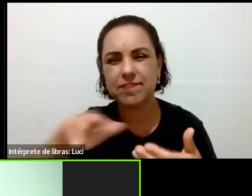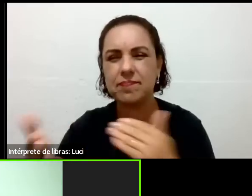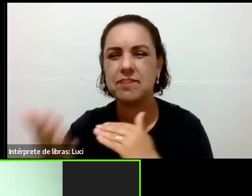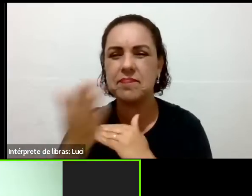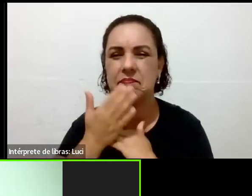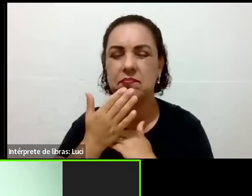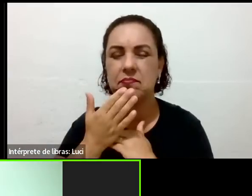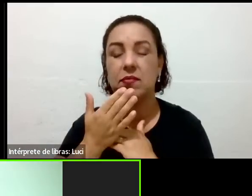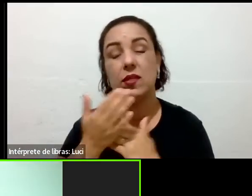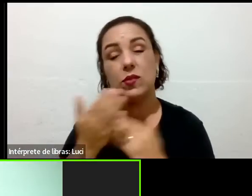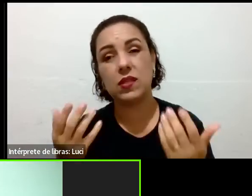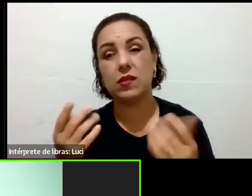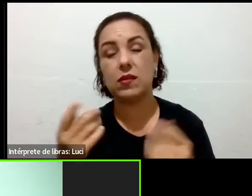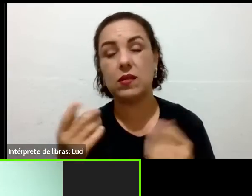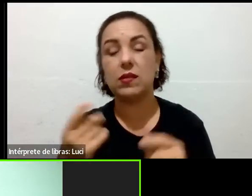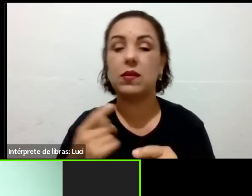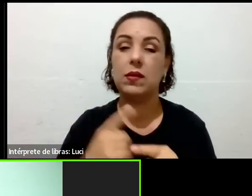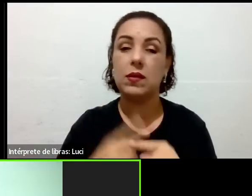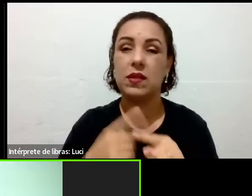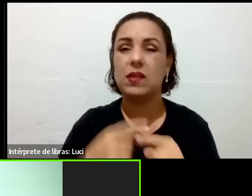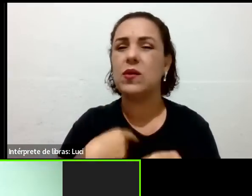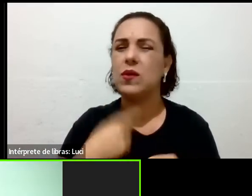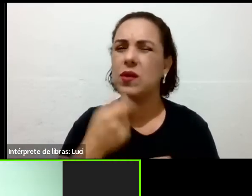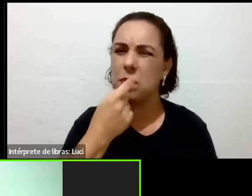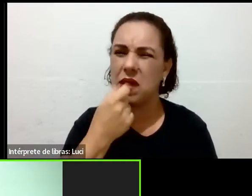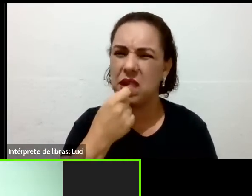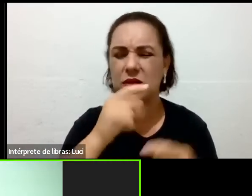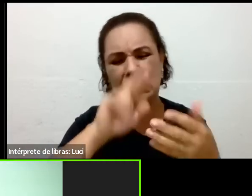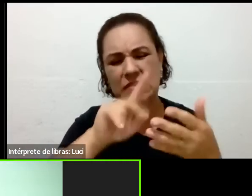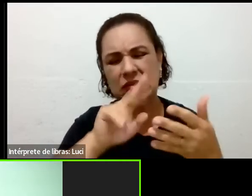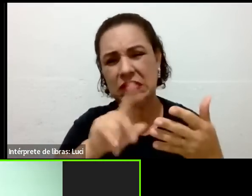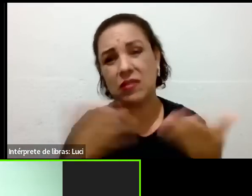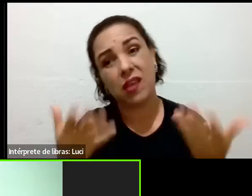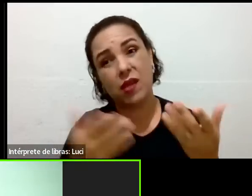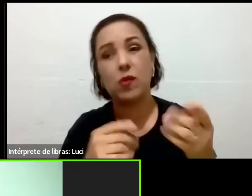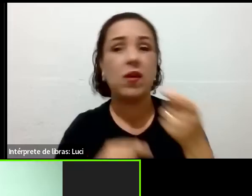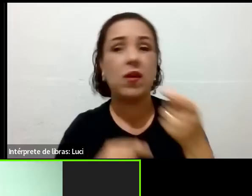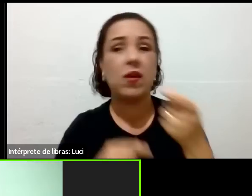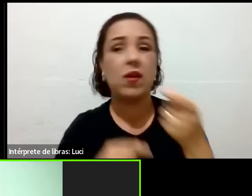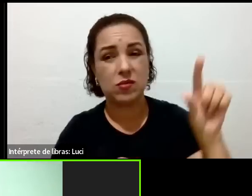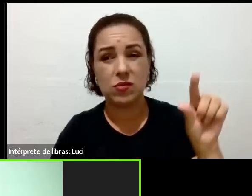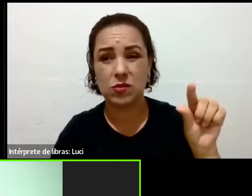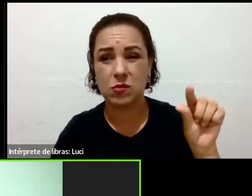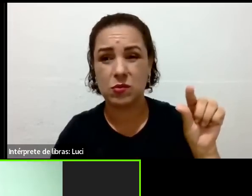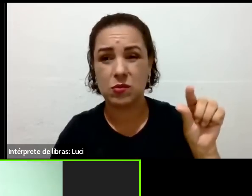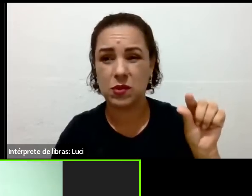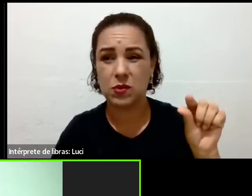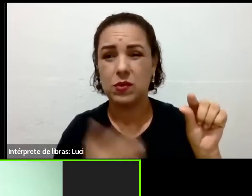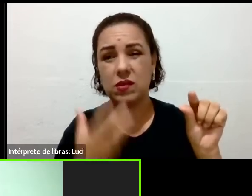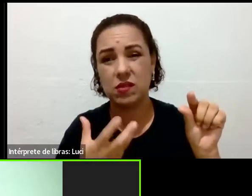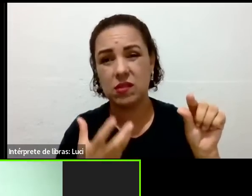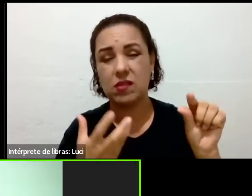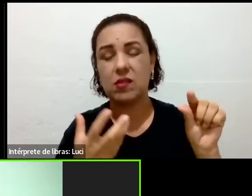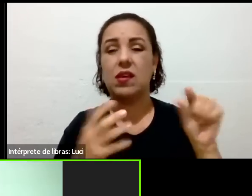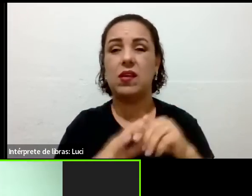um pouco dos remédios de farmácia, né? Já teve época de eu tomar 17 remédios diferentes,